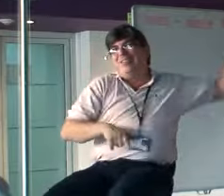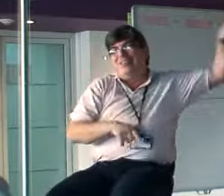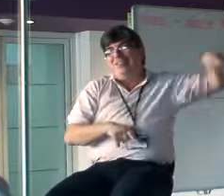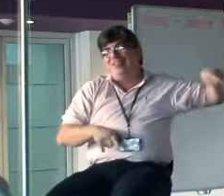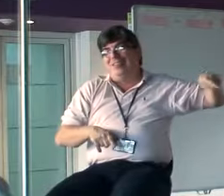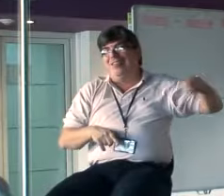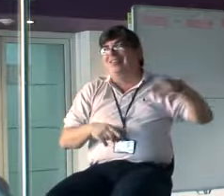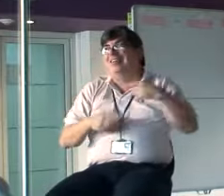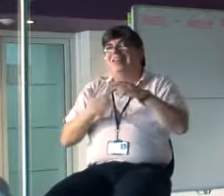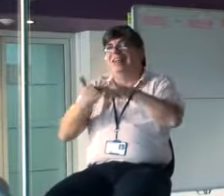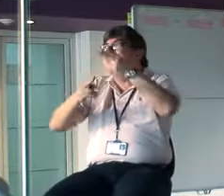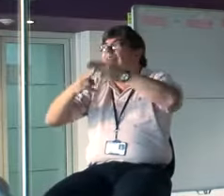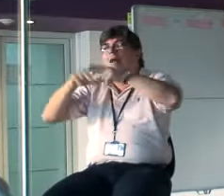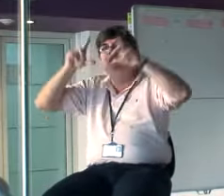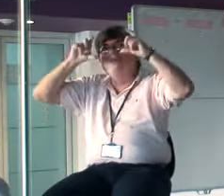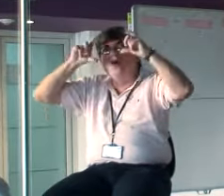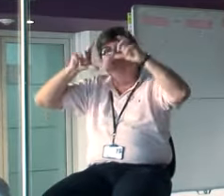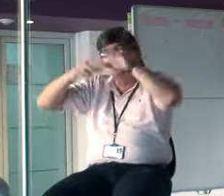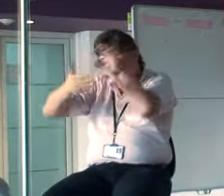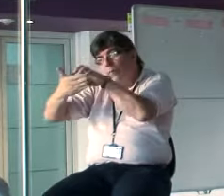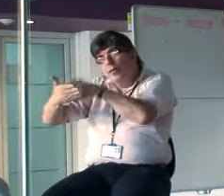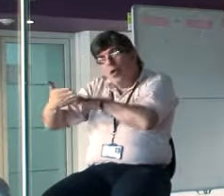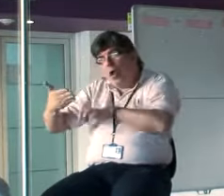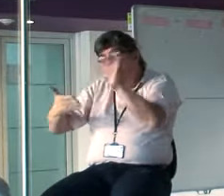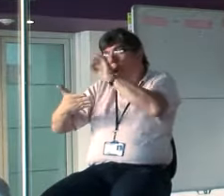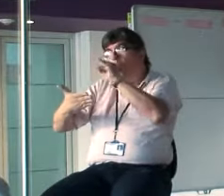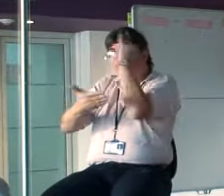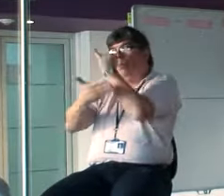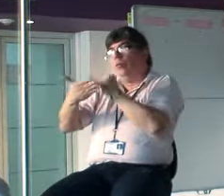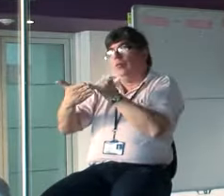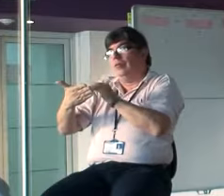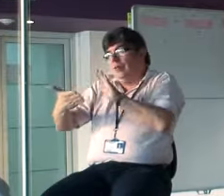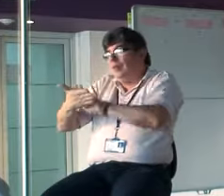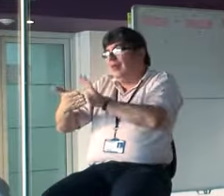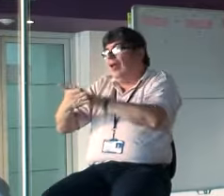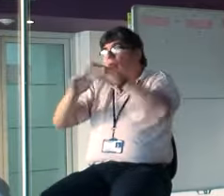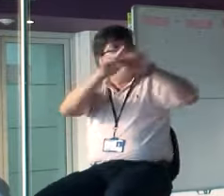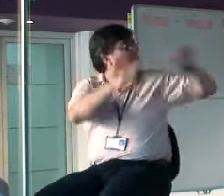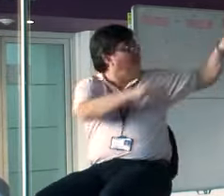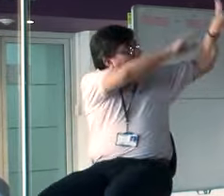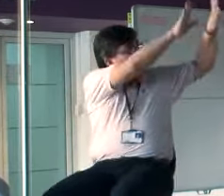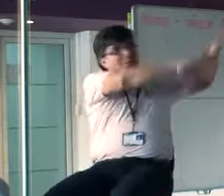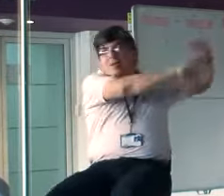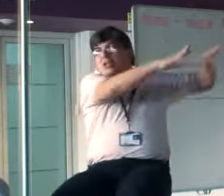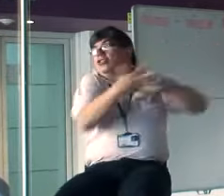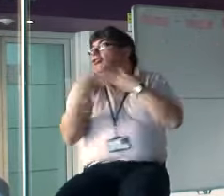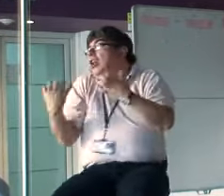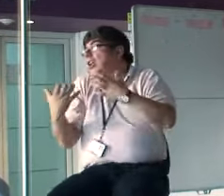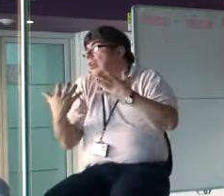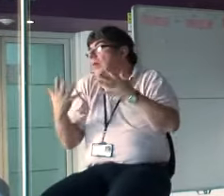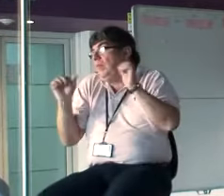que tendríamos las fotos o los dibujos y los podríamos pegar en un tablero, si queremos. Si no, pueden estar en papel,